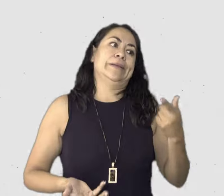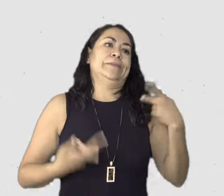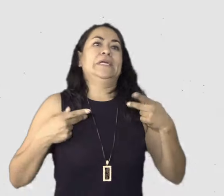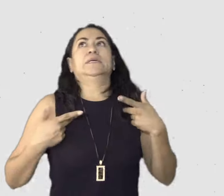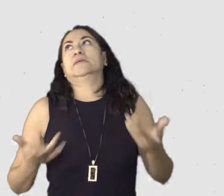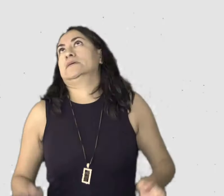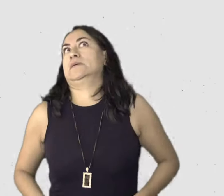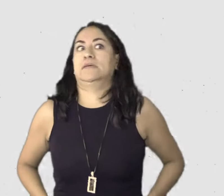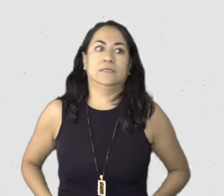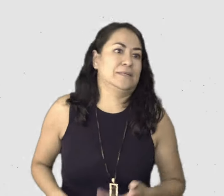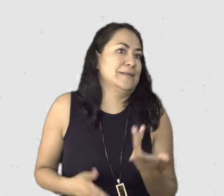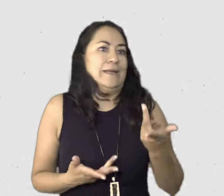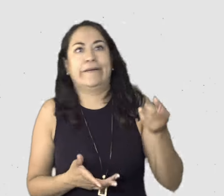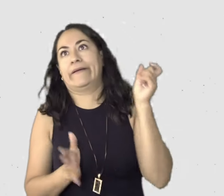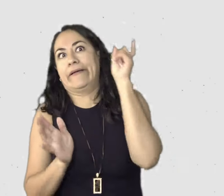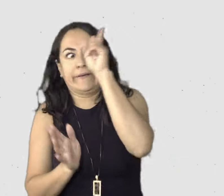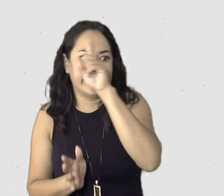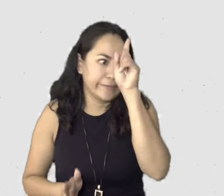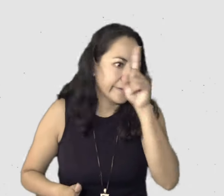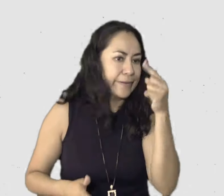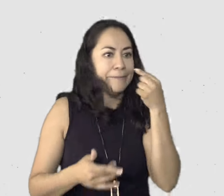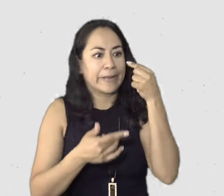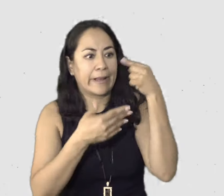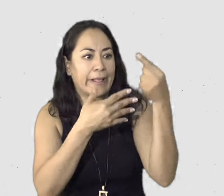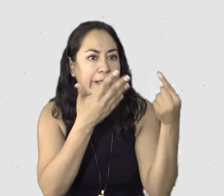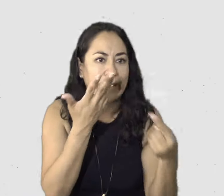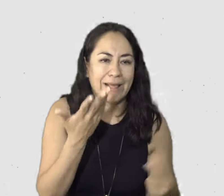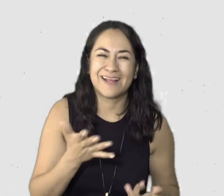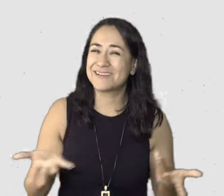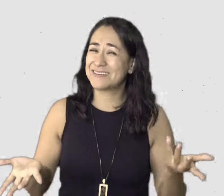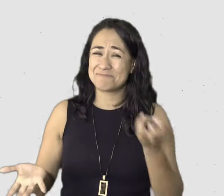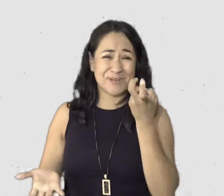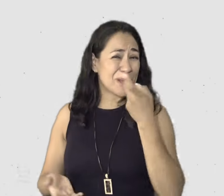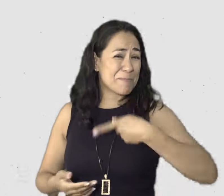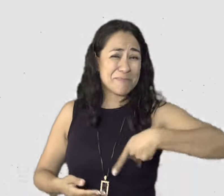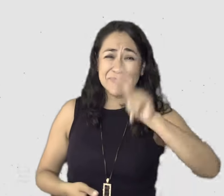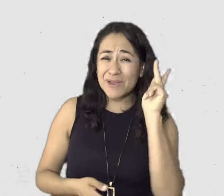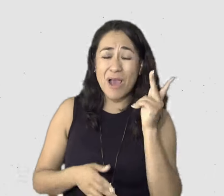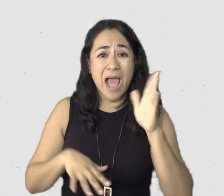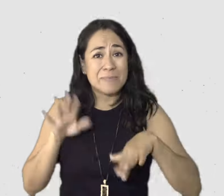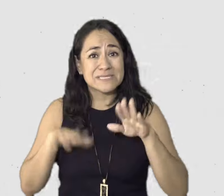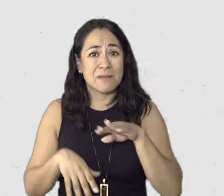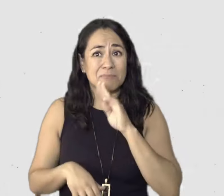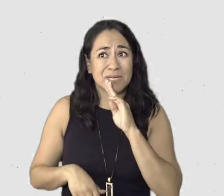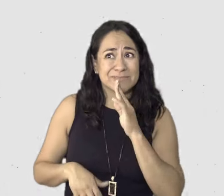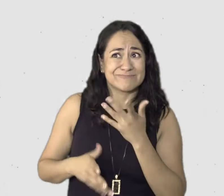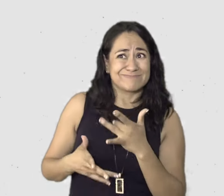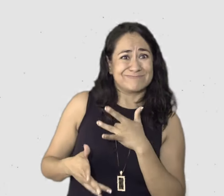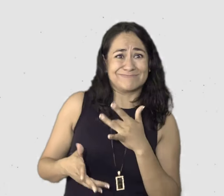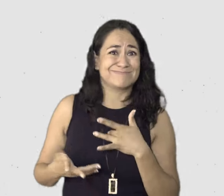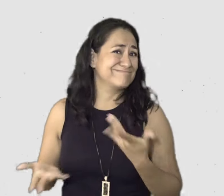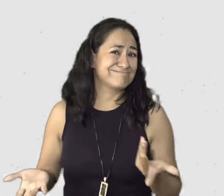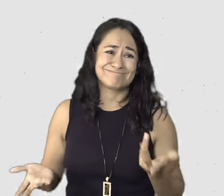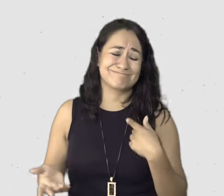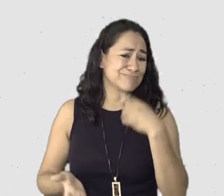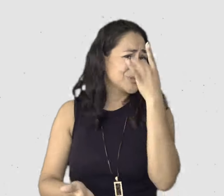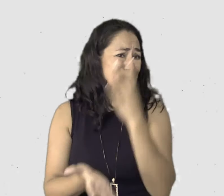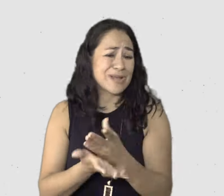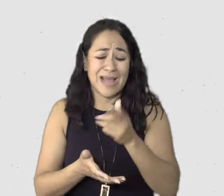mejor de pronto en lugar de una escucha y a veces lo único que necesitamos es que alguien nos escuche y nos abrace y nos diga sí, ser mamá es un